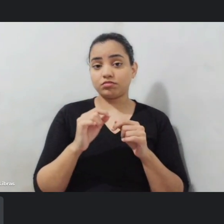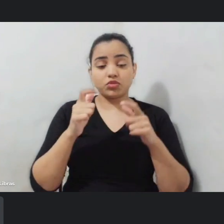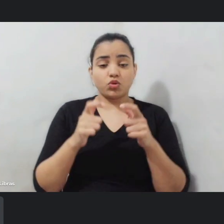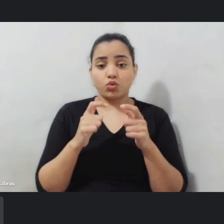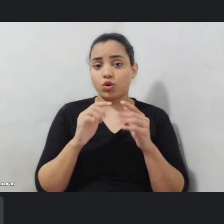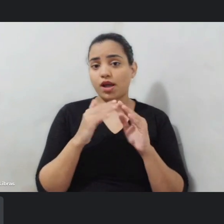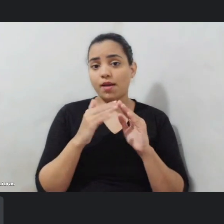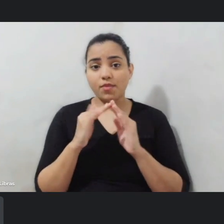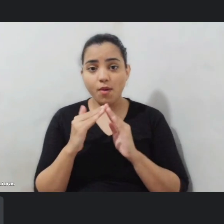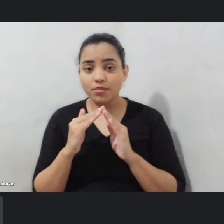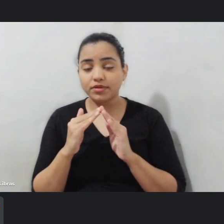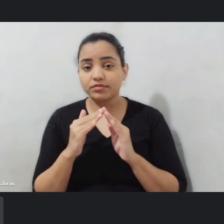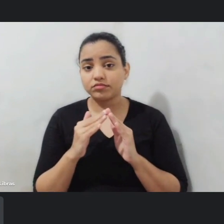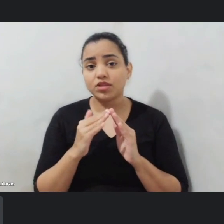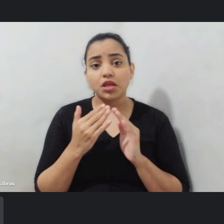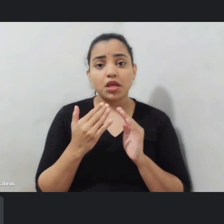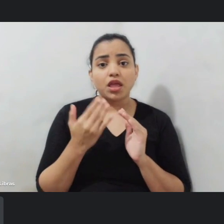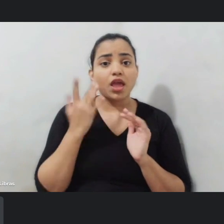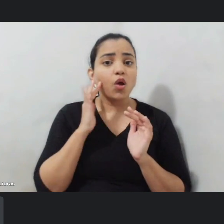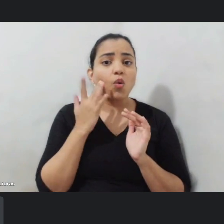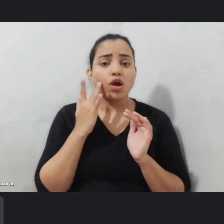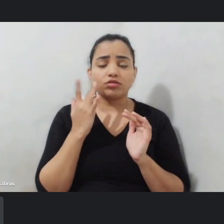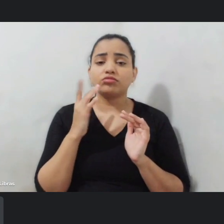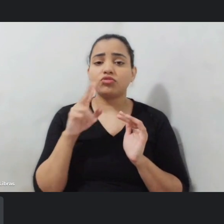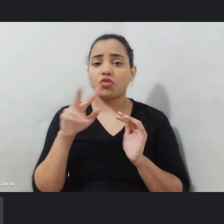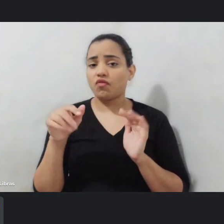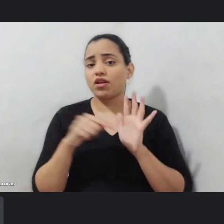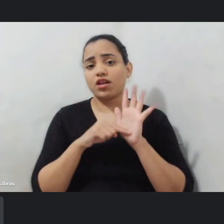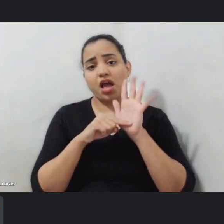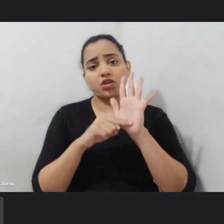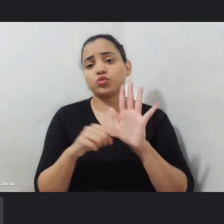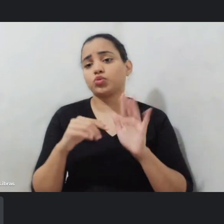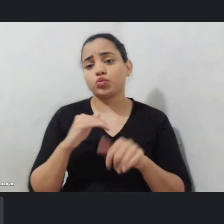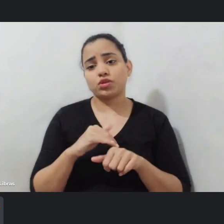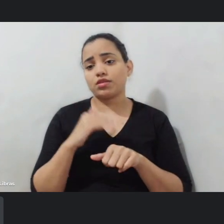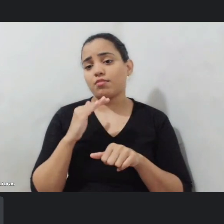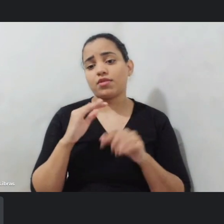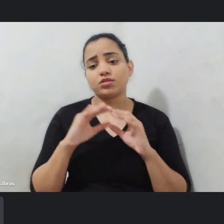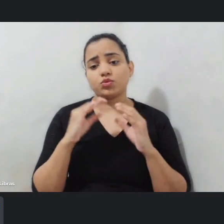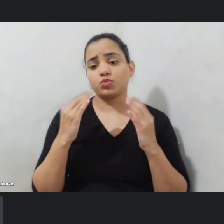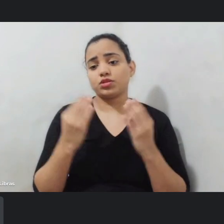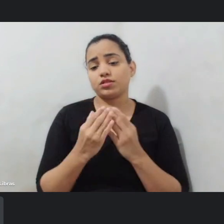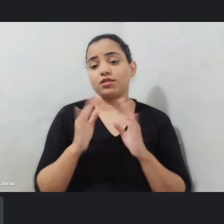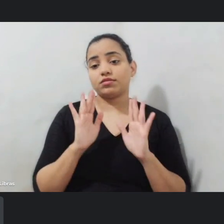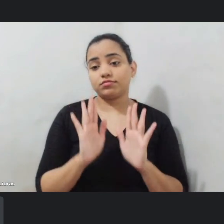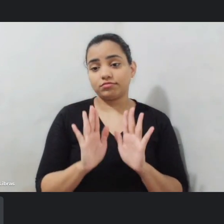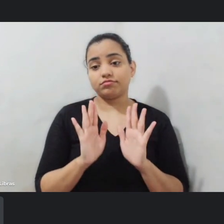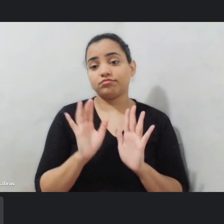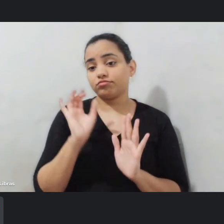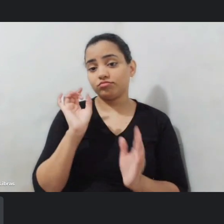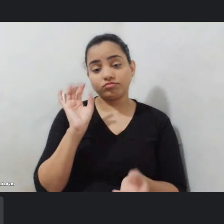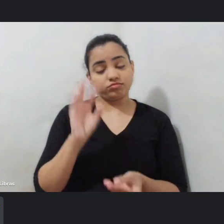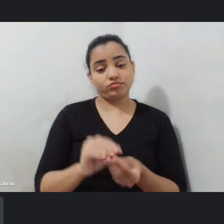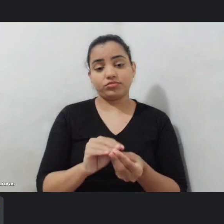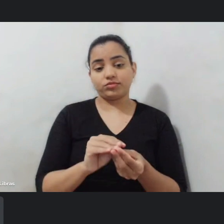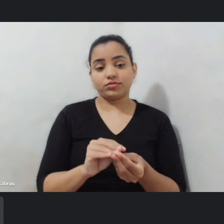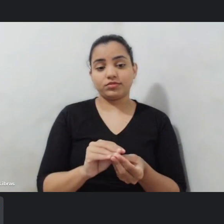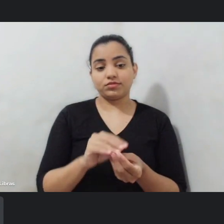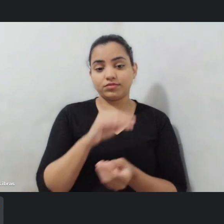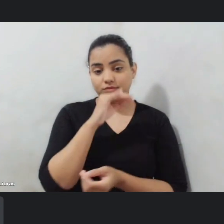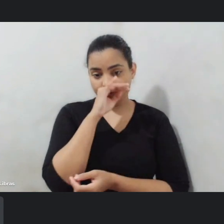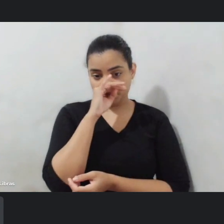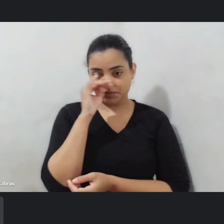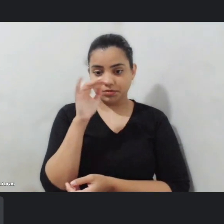que nós vamos agregar muito mais valores para a comunidade entendeu então é isto folia de rua potiguar